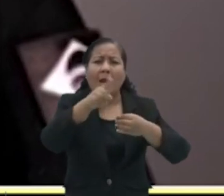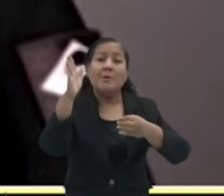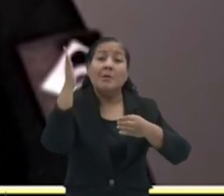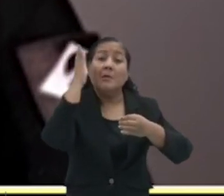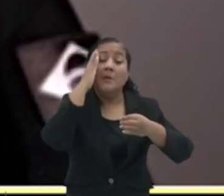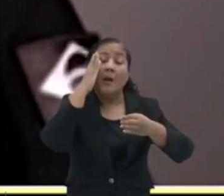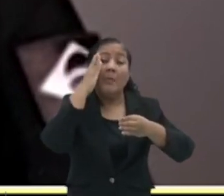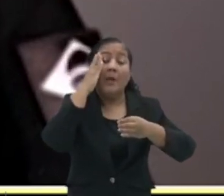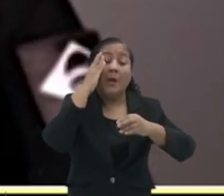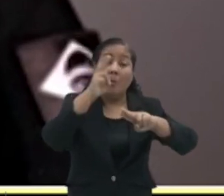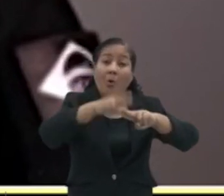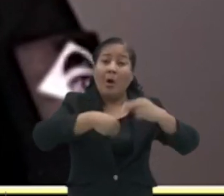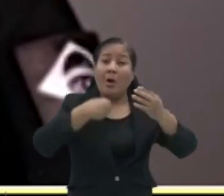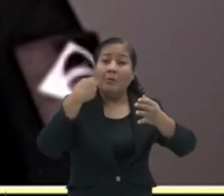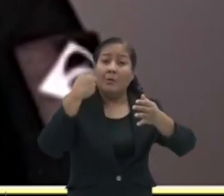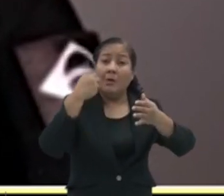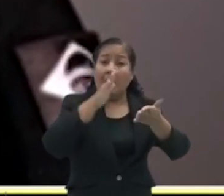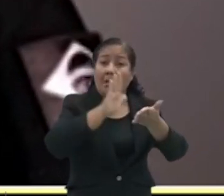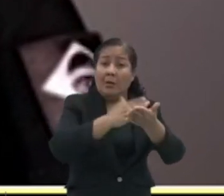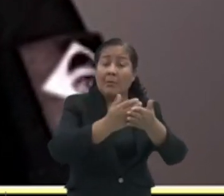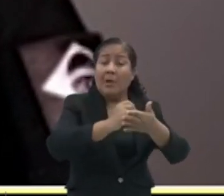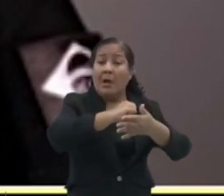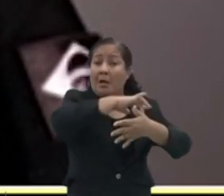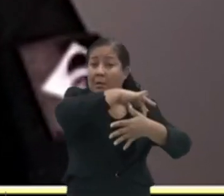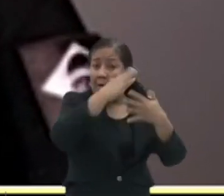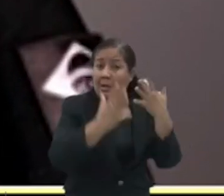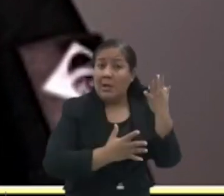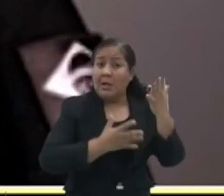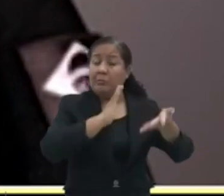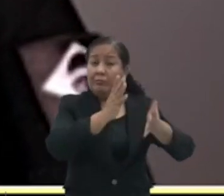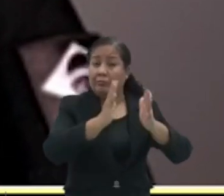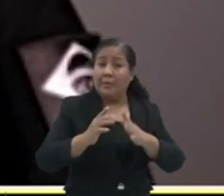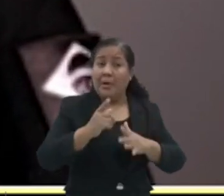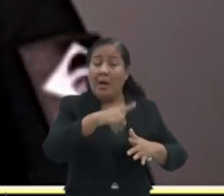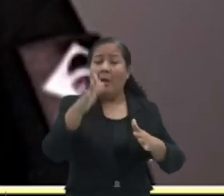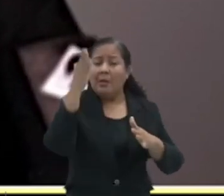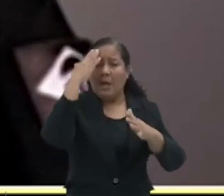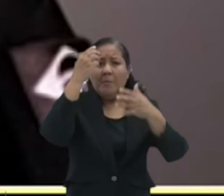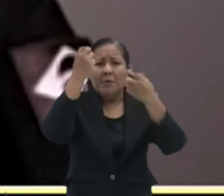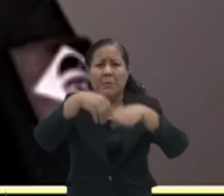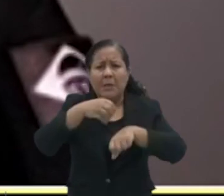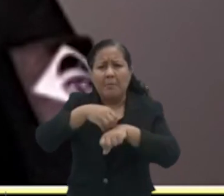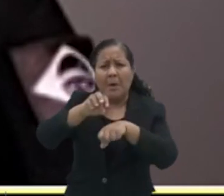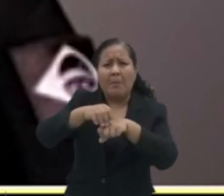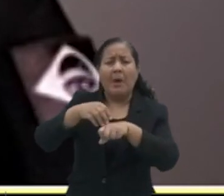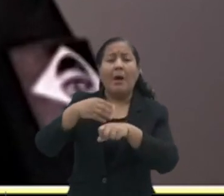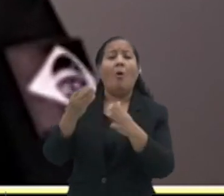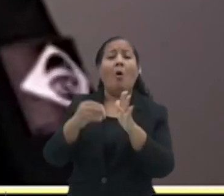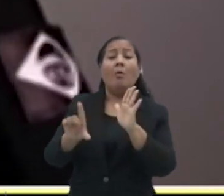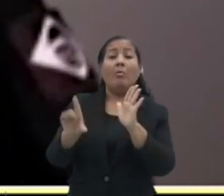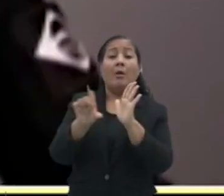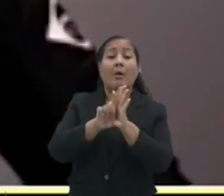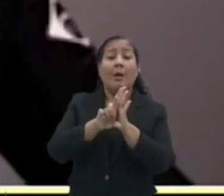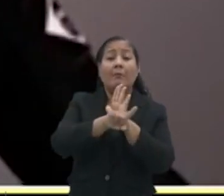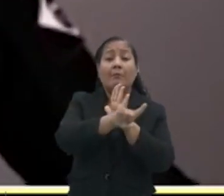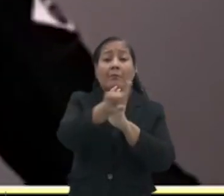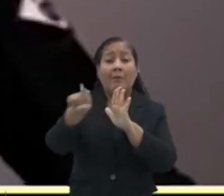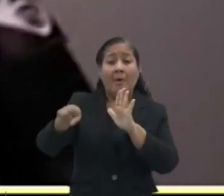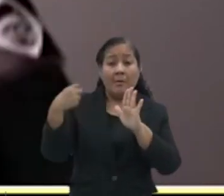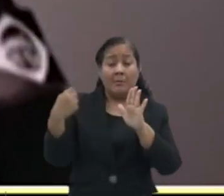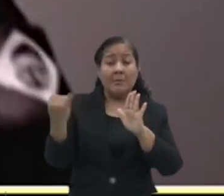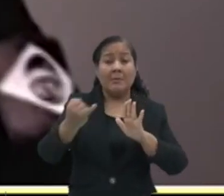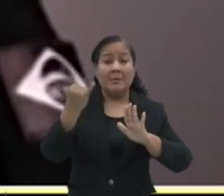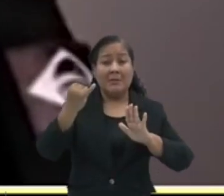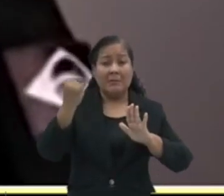linguagem de sinais, de seus direitos e garantias. Quando oportunamente houver a possibilidade de uma